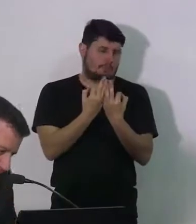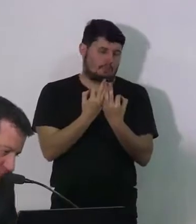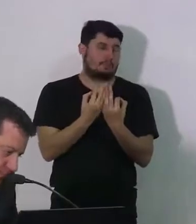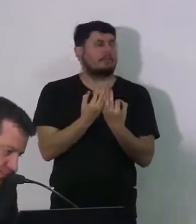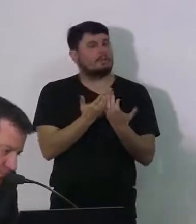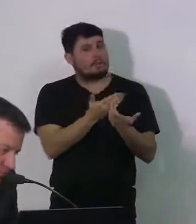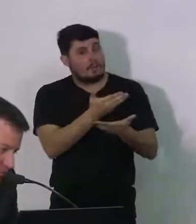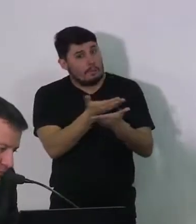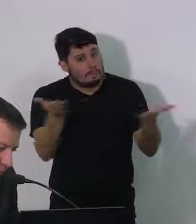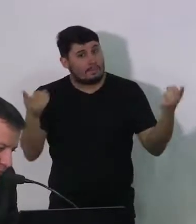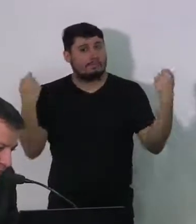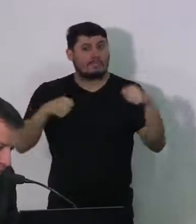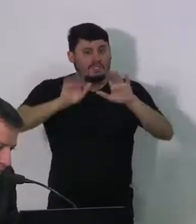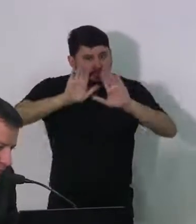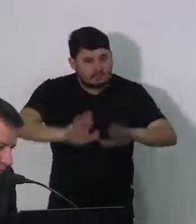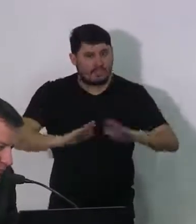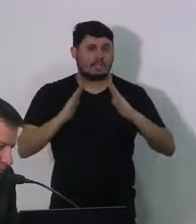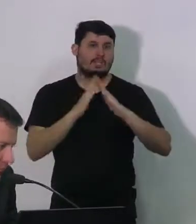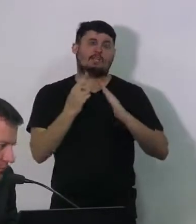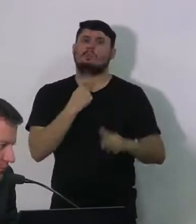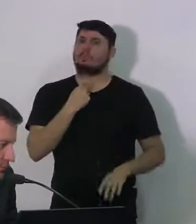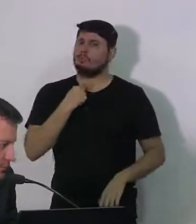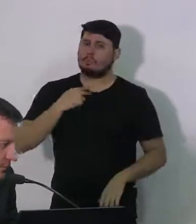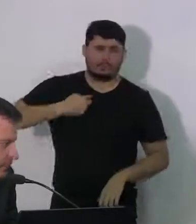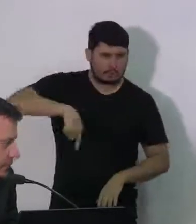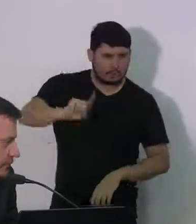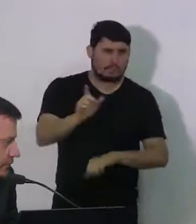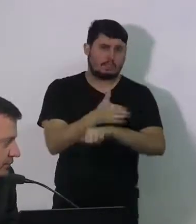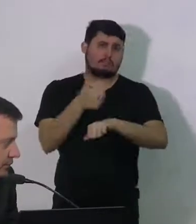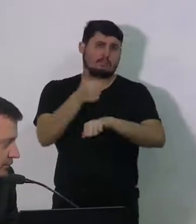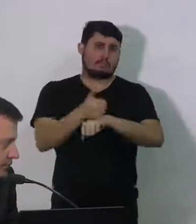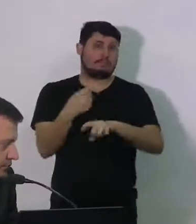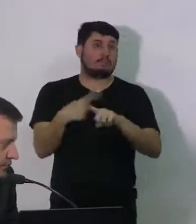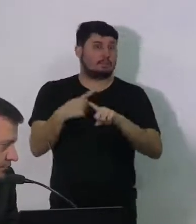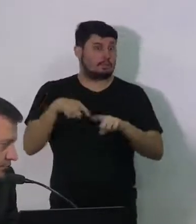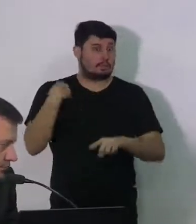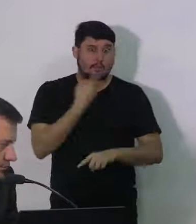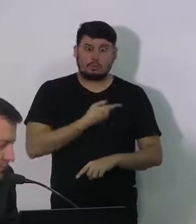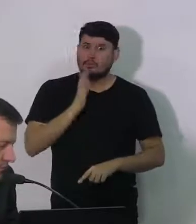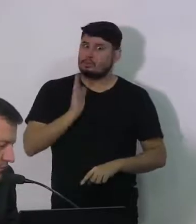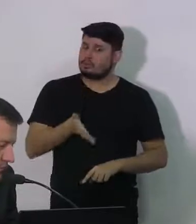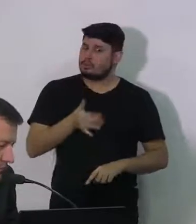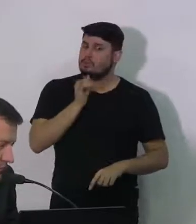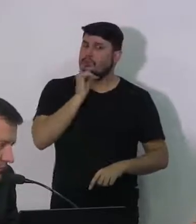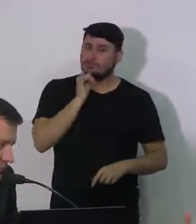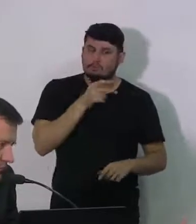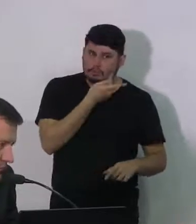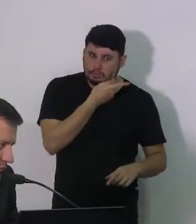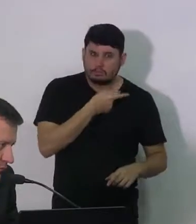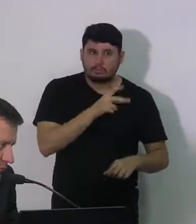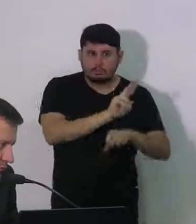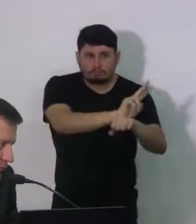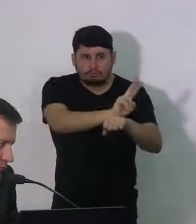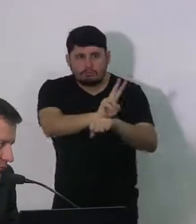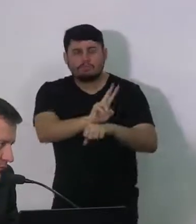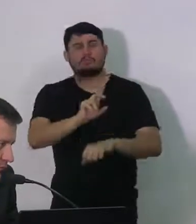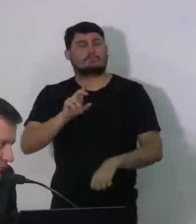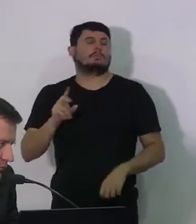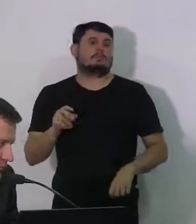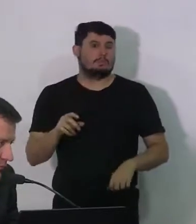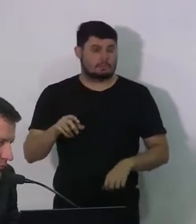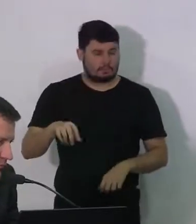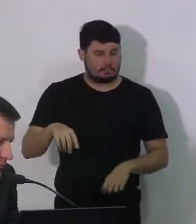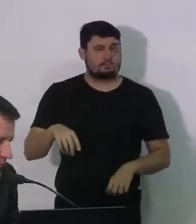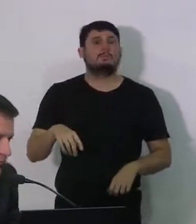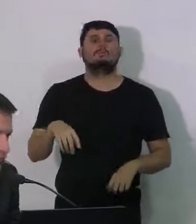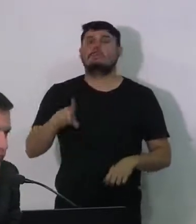Precisam estar em casa, não utilizar praças, parques. Fizemos ontem diversas intervenções. Fizemos na Via Parque, já